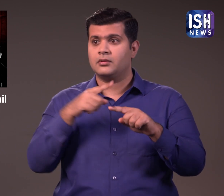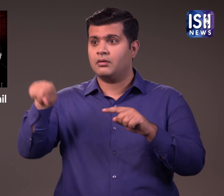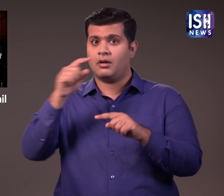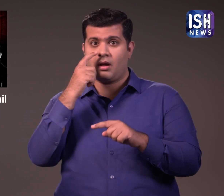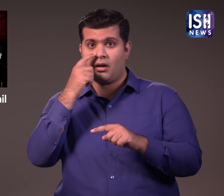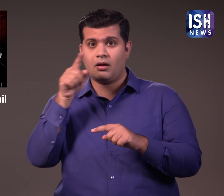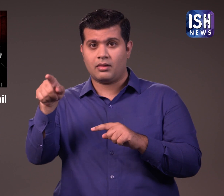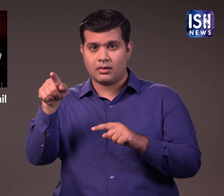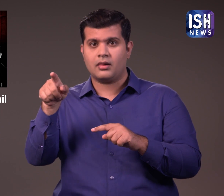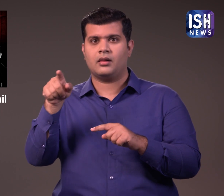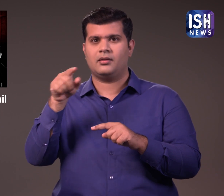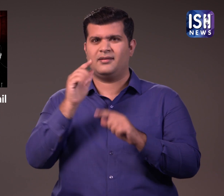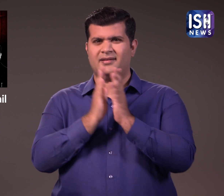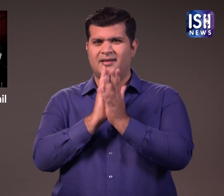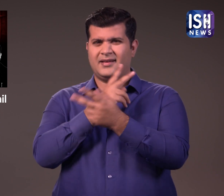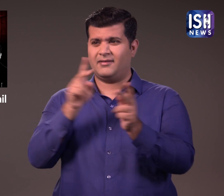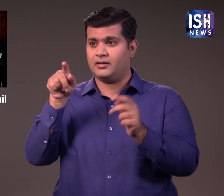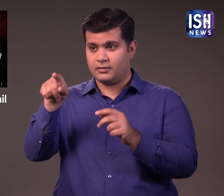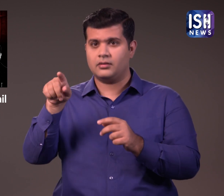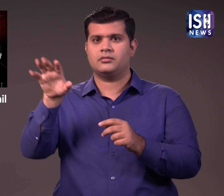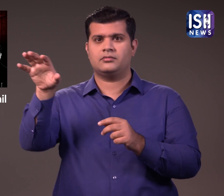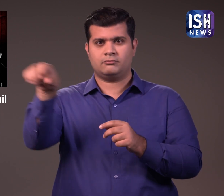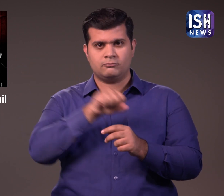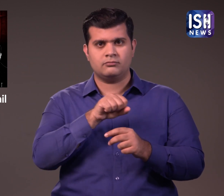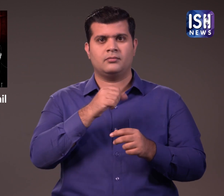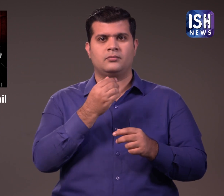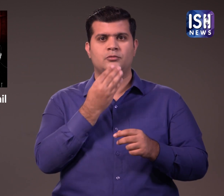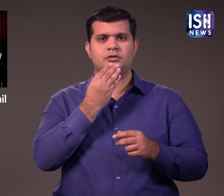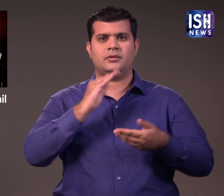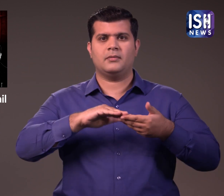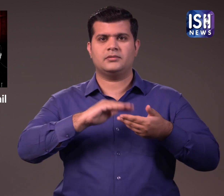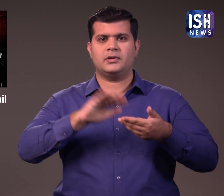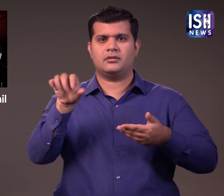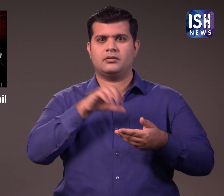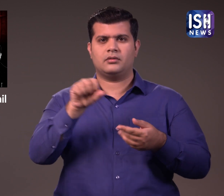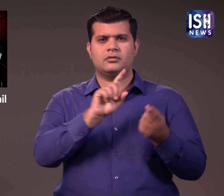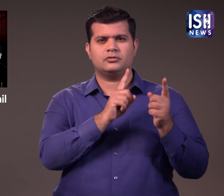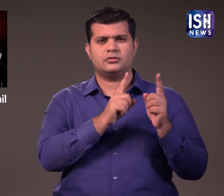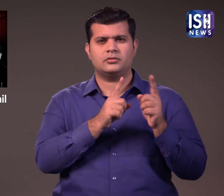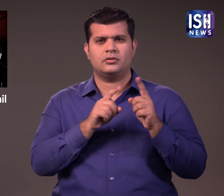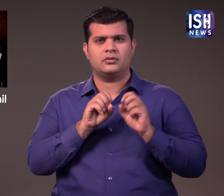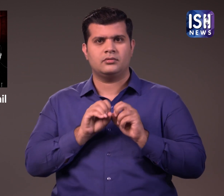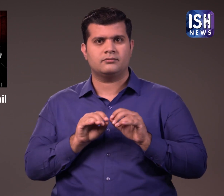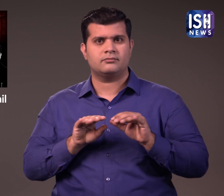यहां तक कि महिलाओं की भी शादी कर दी गई और उन्हें इसलाम में परिवर्थित कर दिया गया